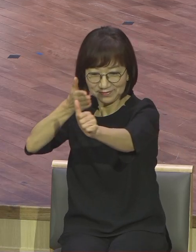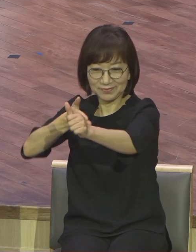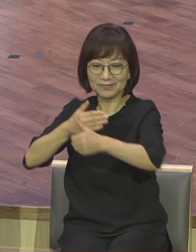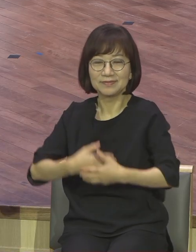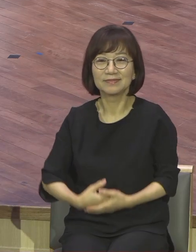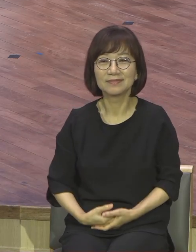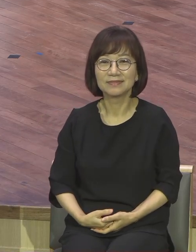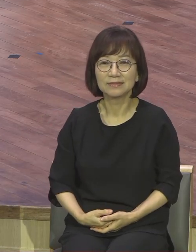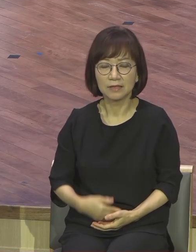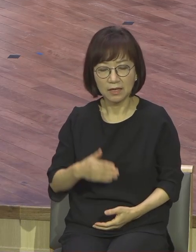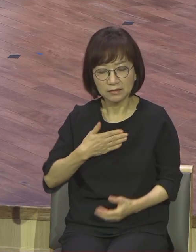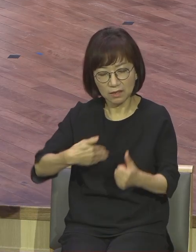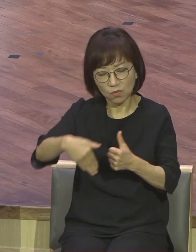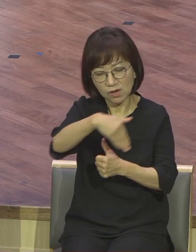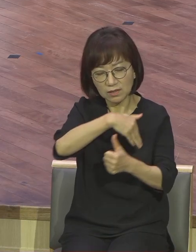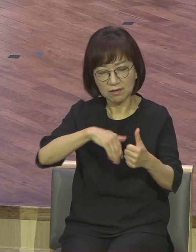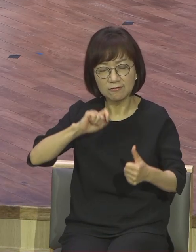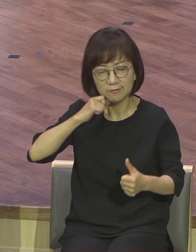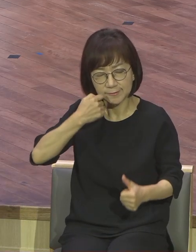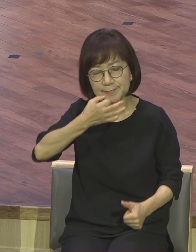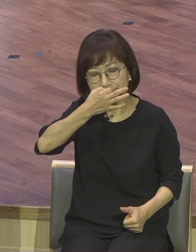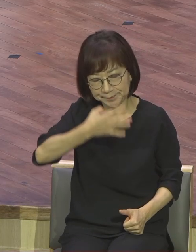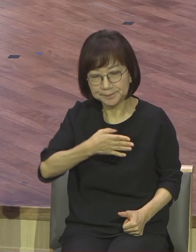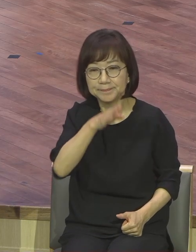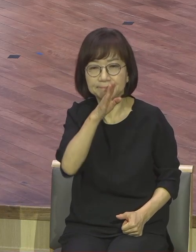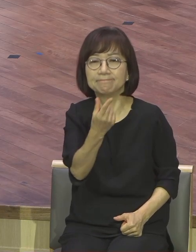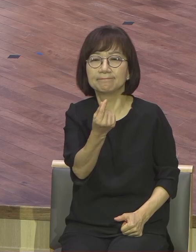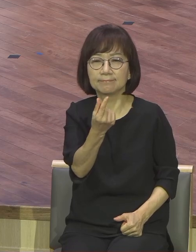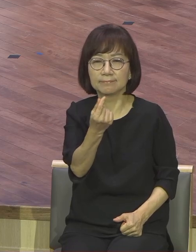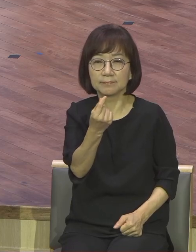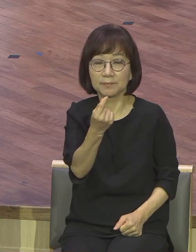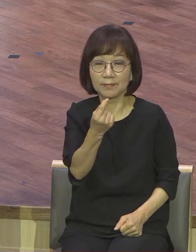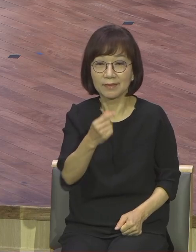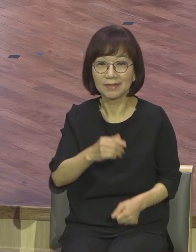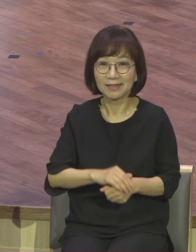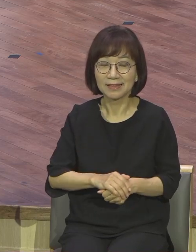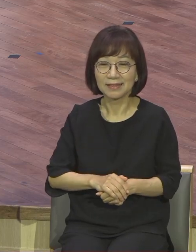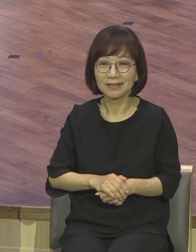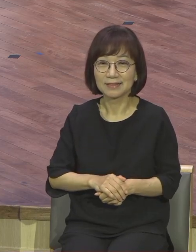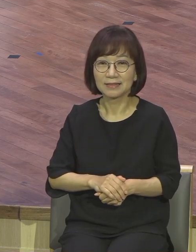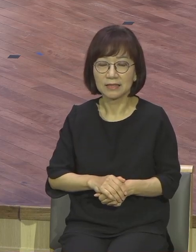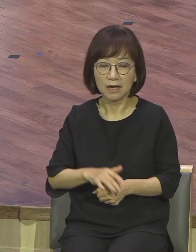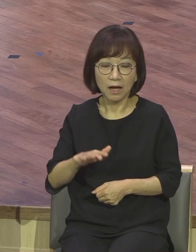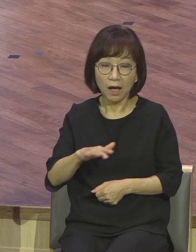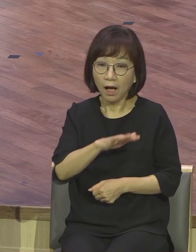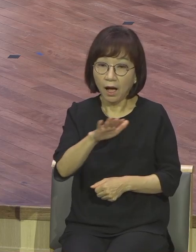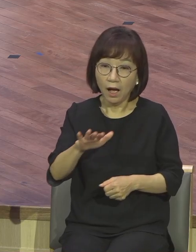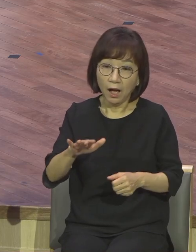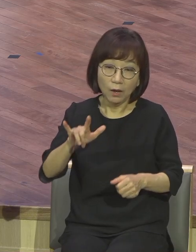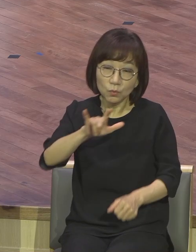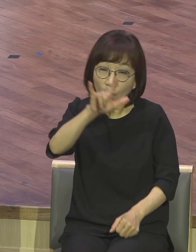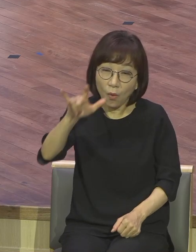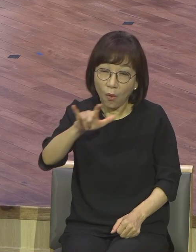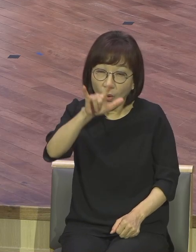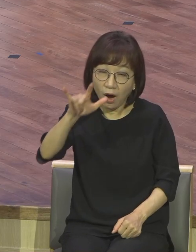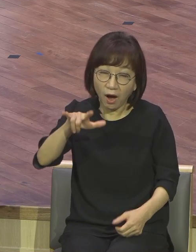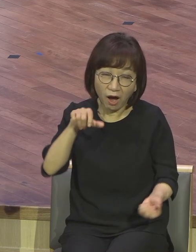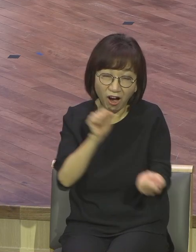환경은 어렵습니다. 우리가 태어나서 처음 겪는 지금 이 환경입니다. 경제적으로